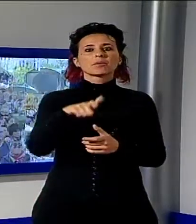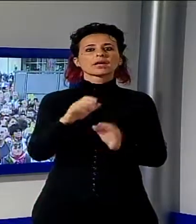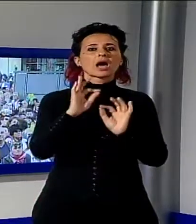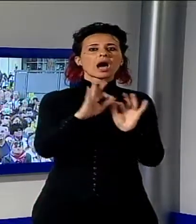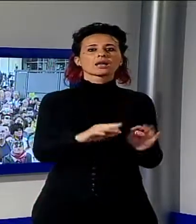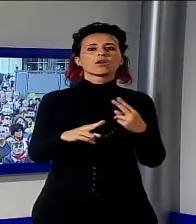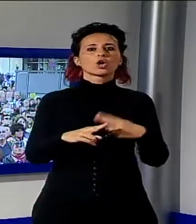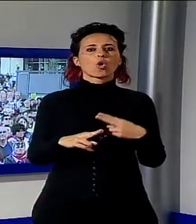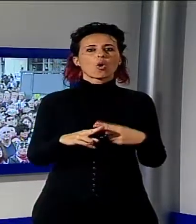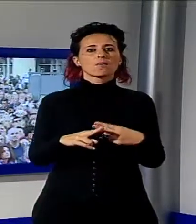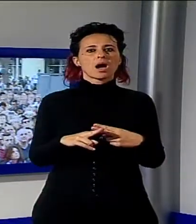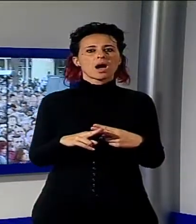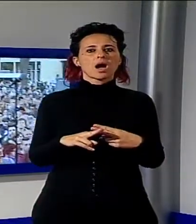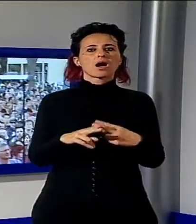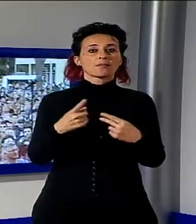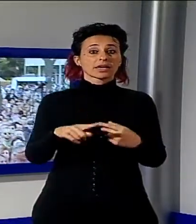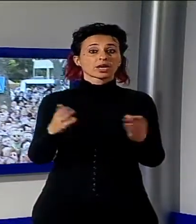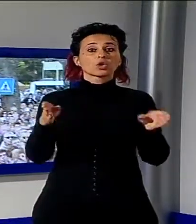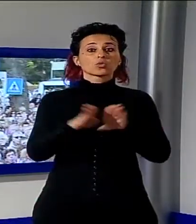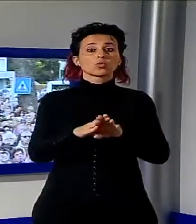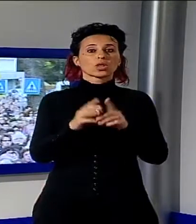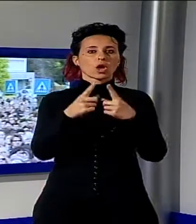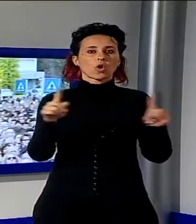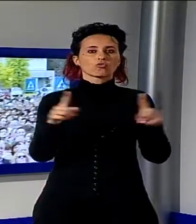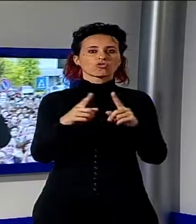protagoniste del finale del concerto in piazza San Giovanni.